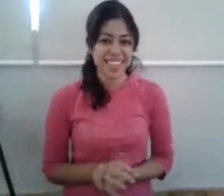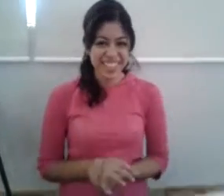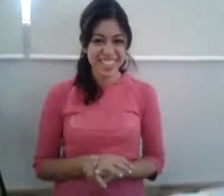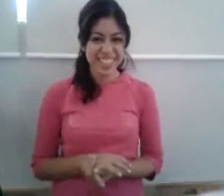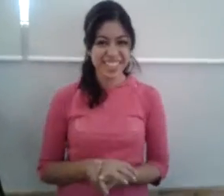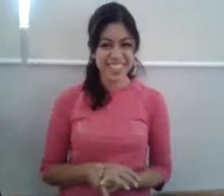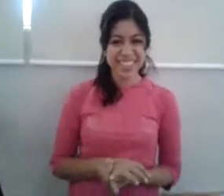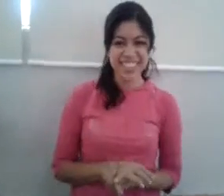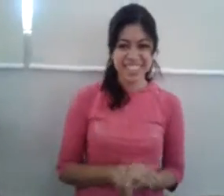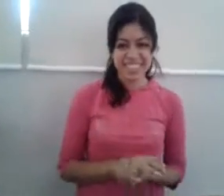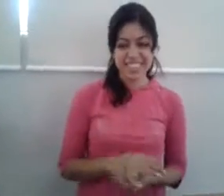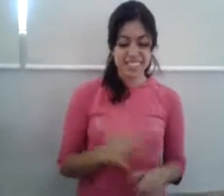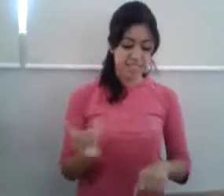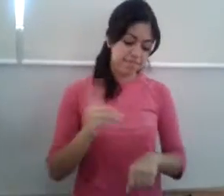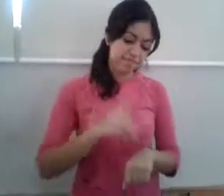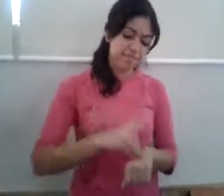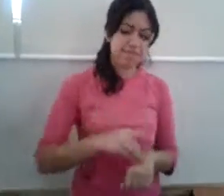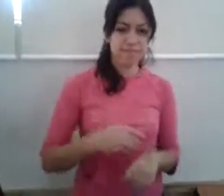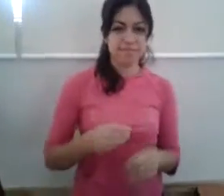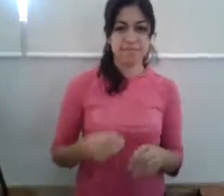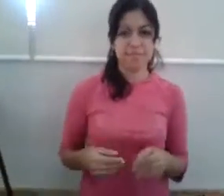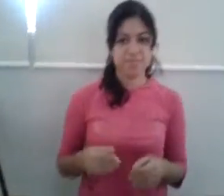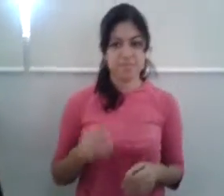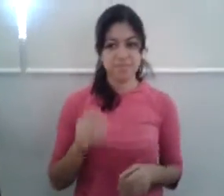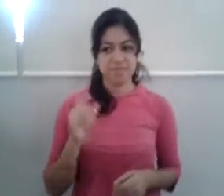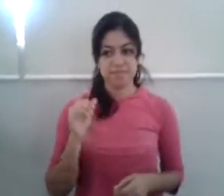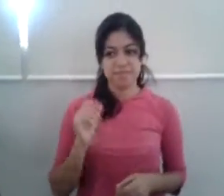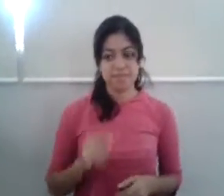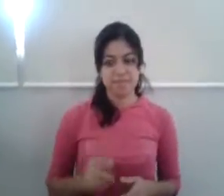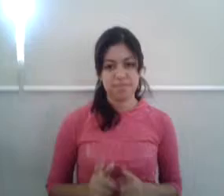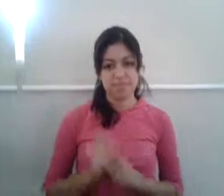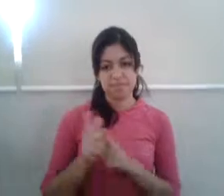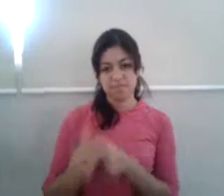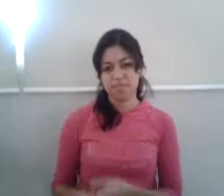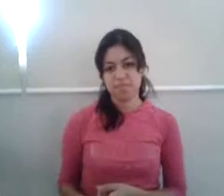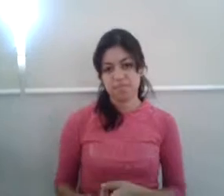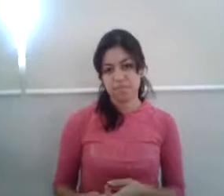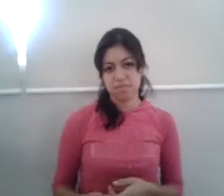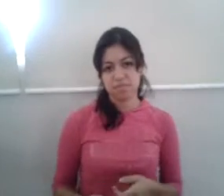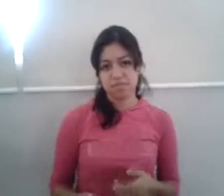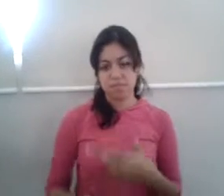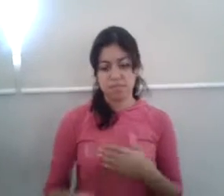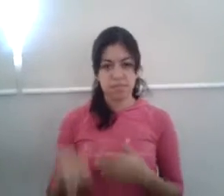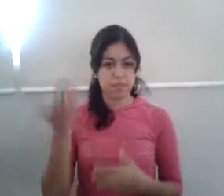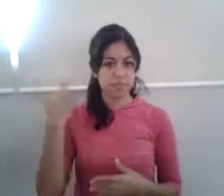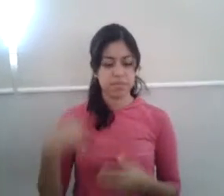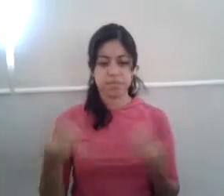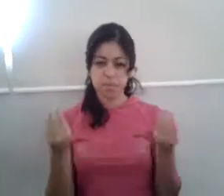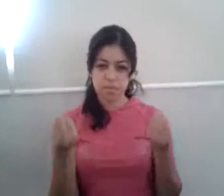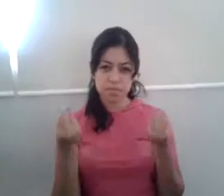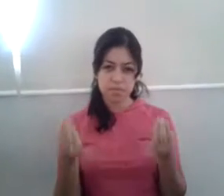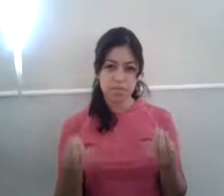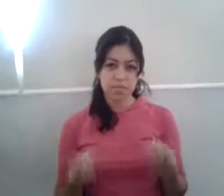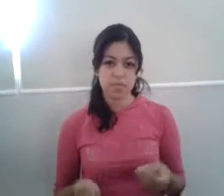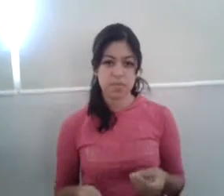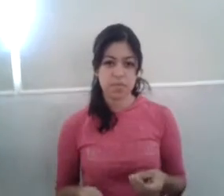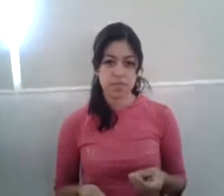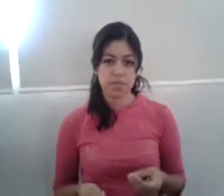Día siguiente, antes mucho, las